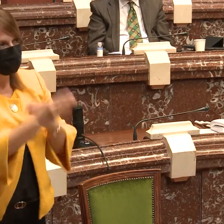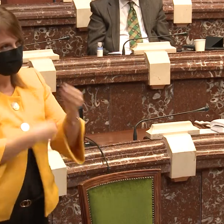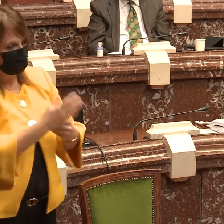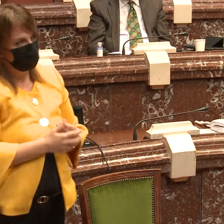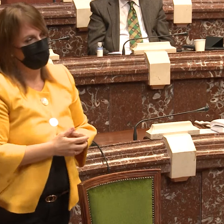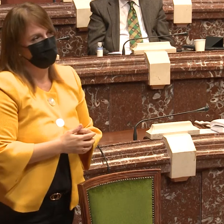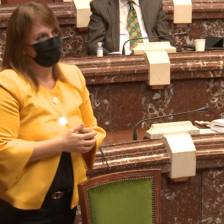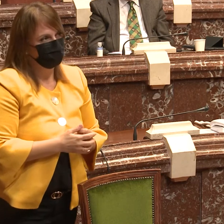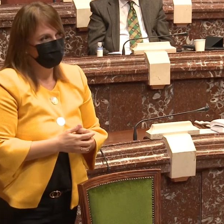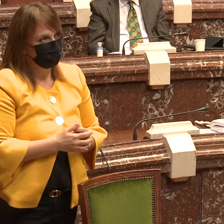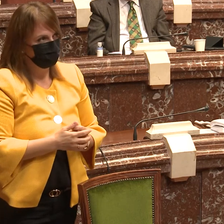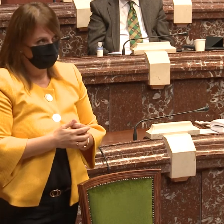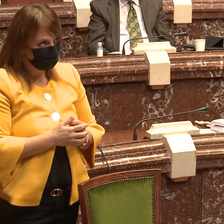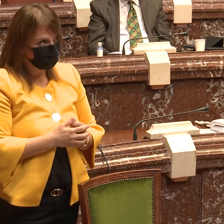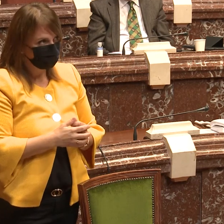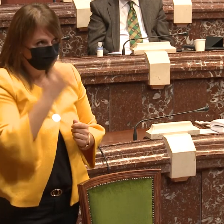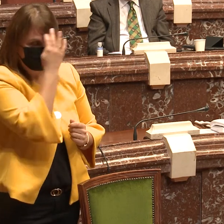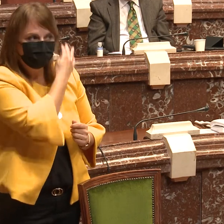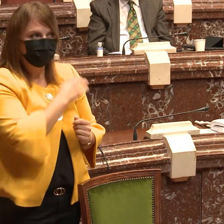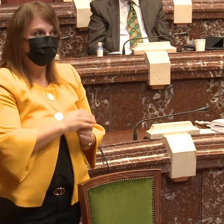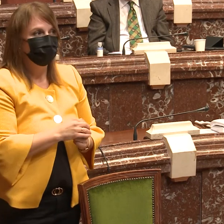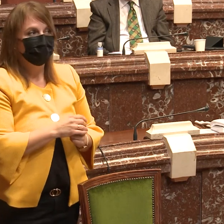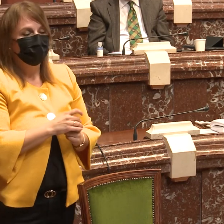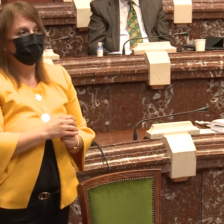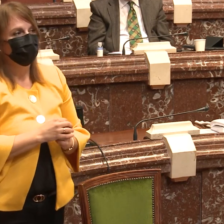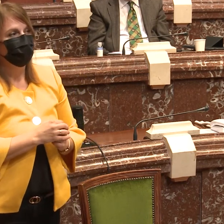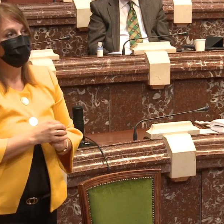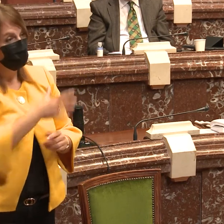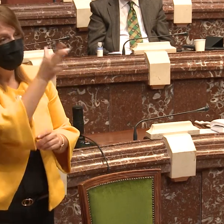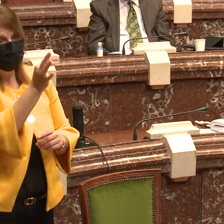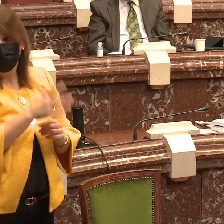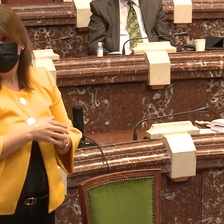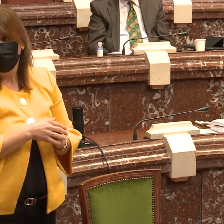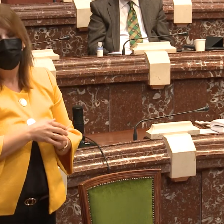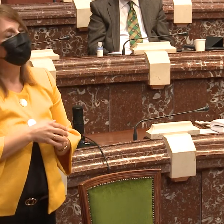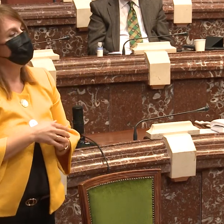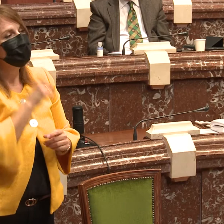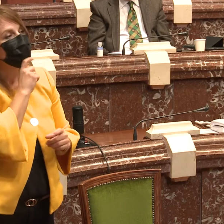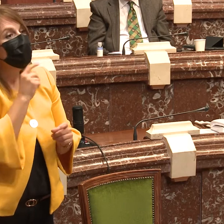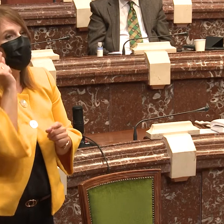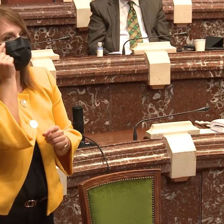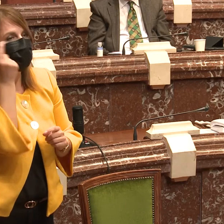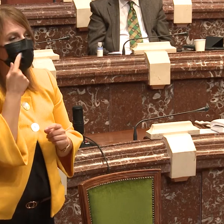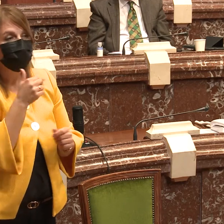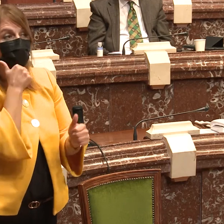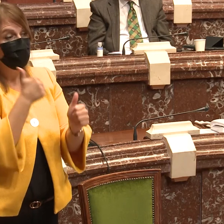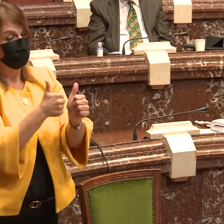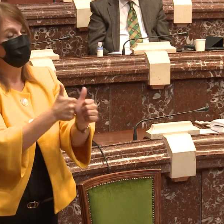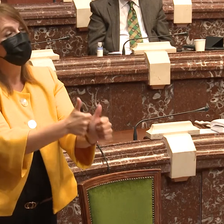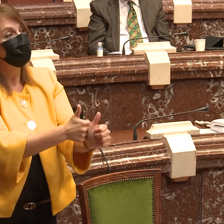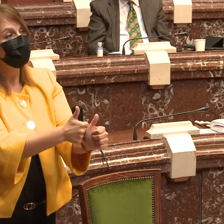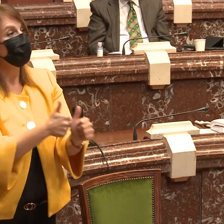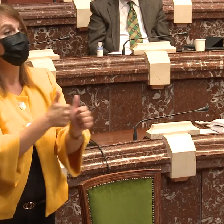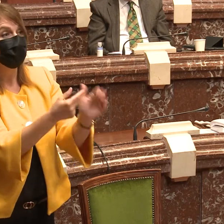si una persona sorda sale como resultado de una prueba PCR positiva, de qué manera puede